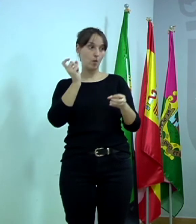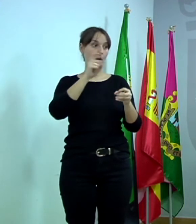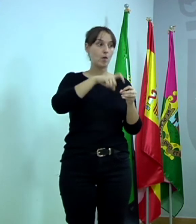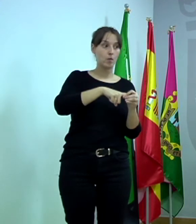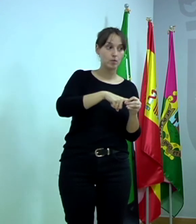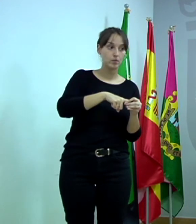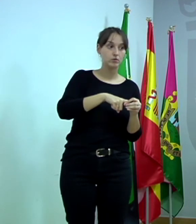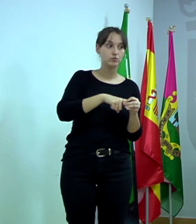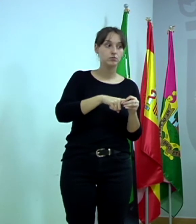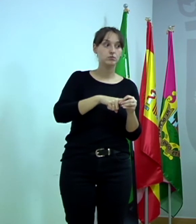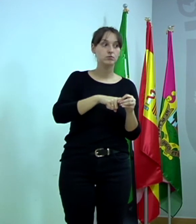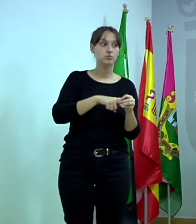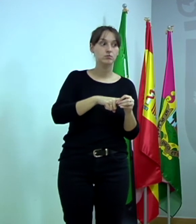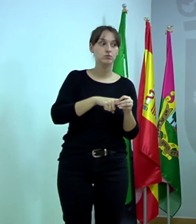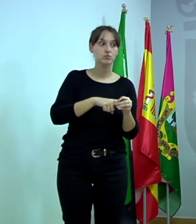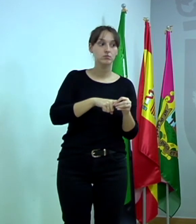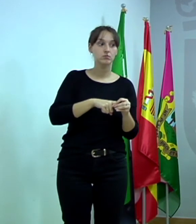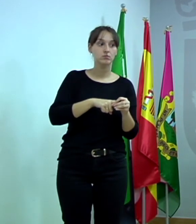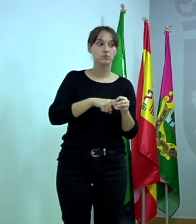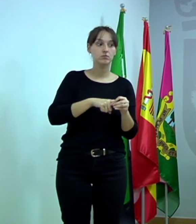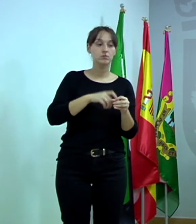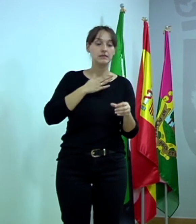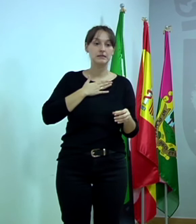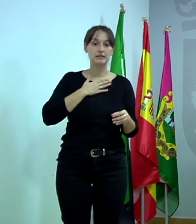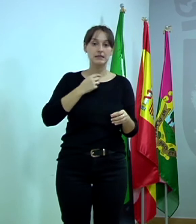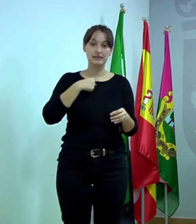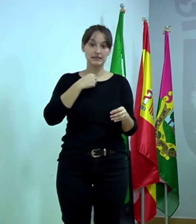efectivamente. Gracias, Maite.